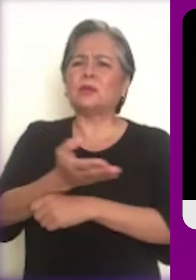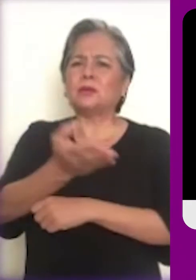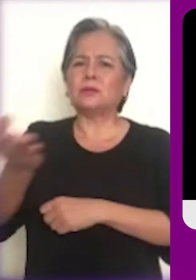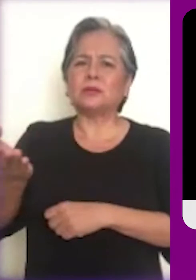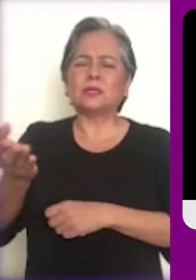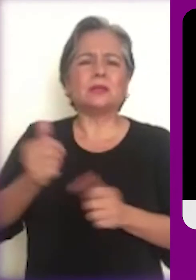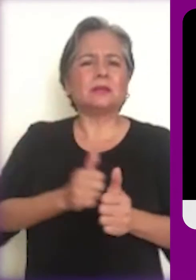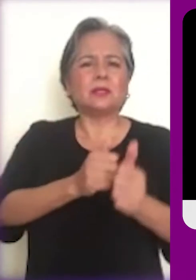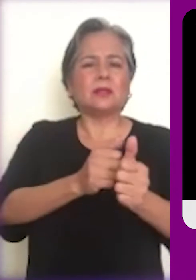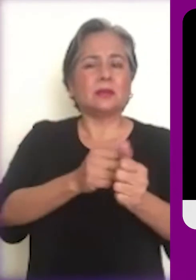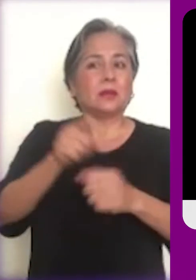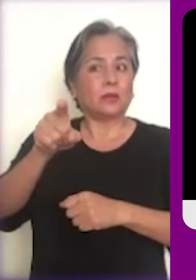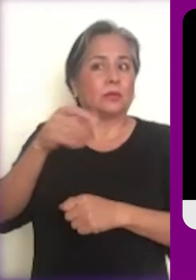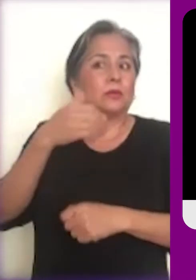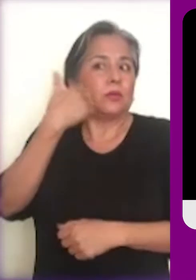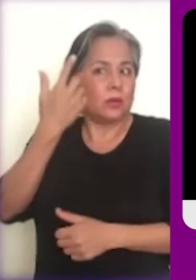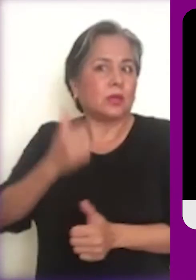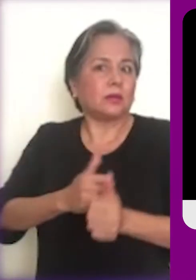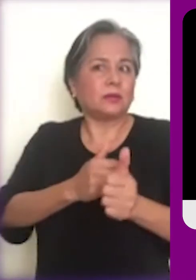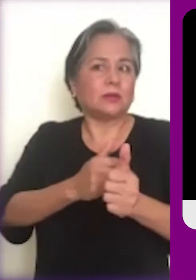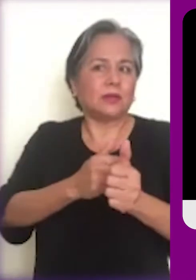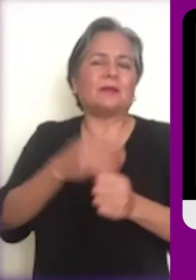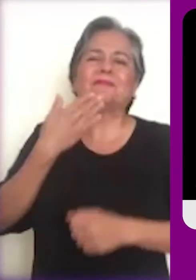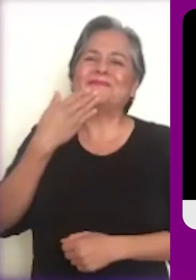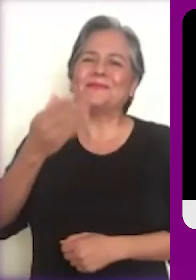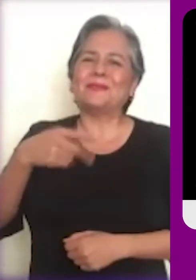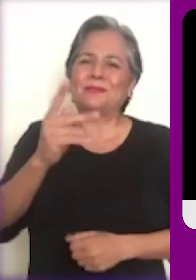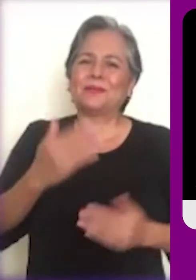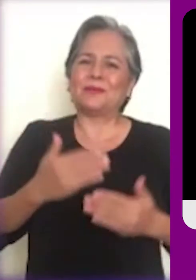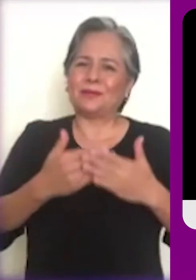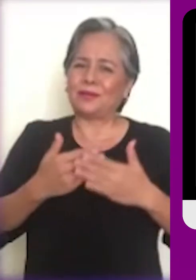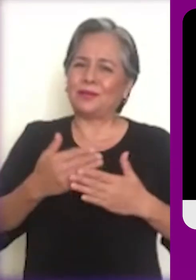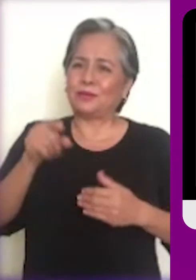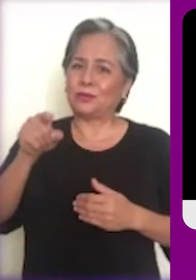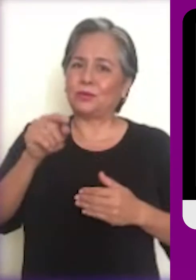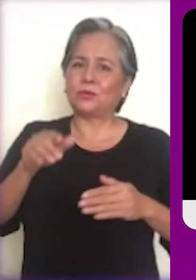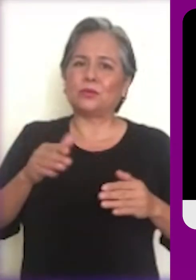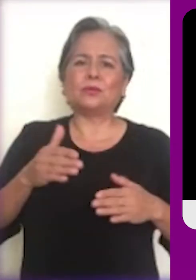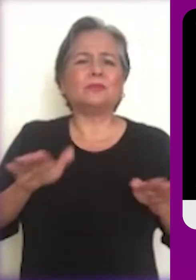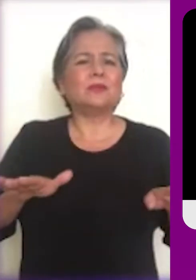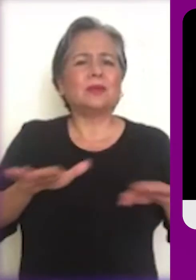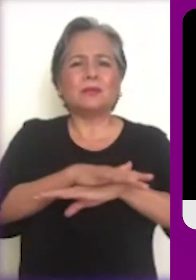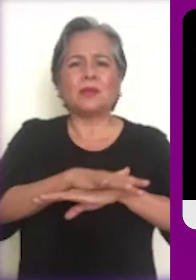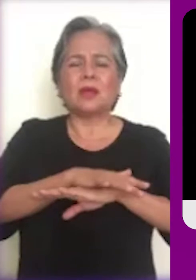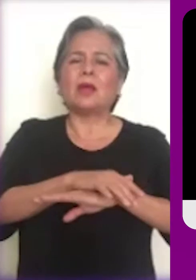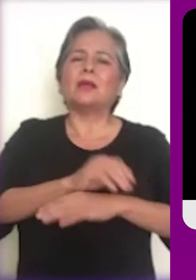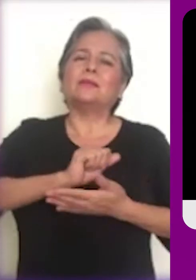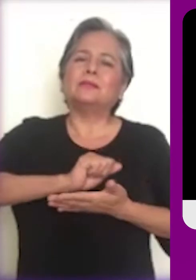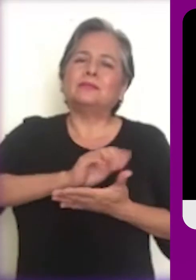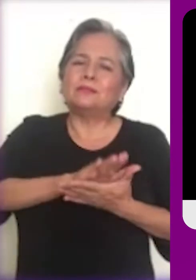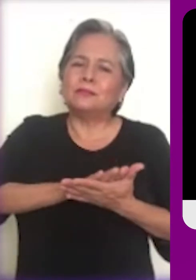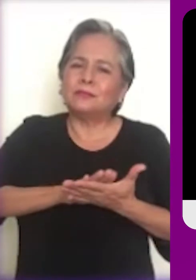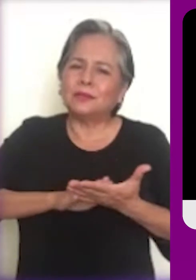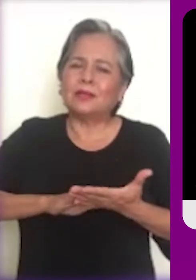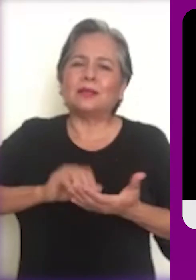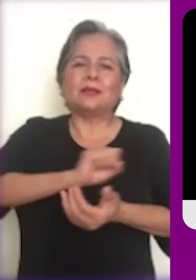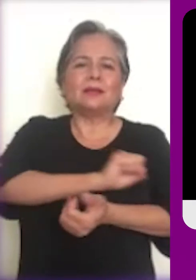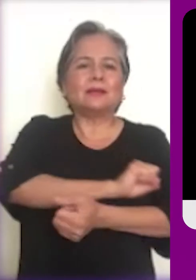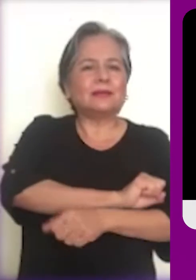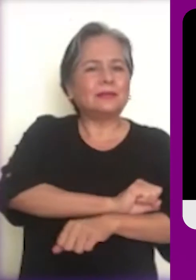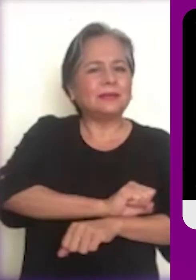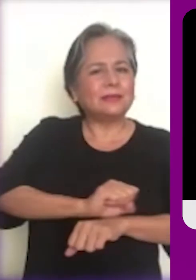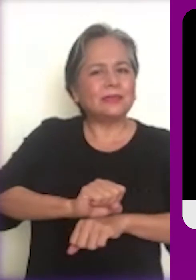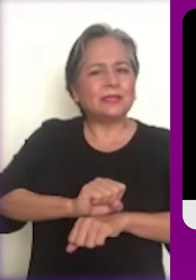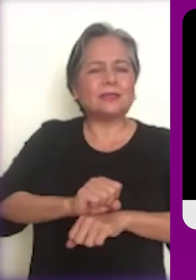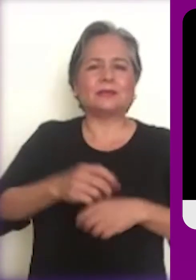acompañar, debe negarse a sí mismo. Hemos insistido tanto en el valor de la